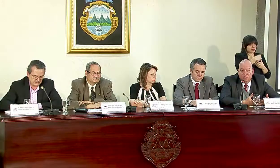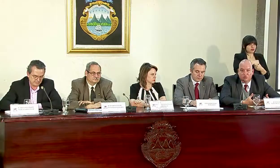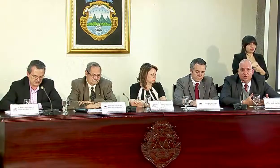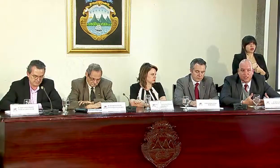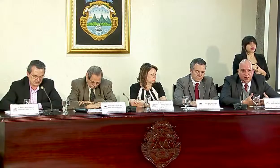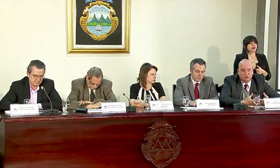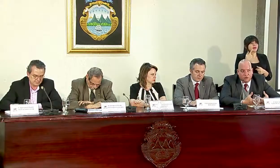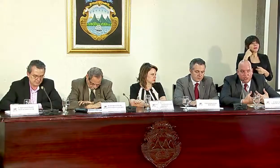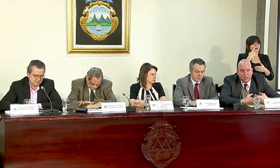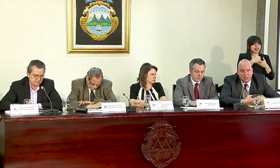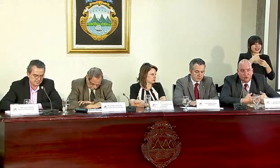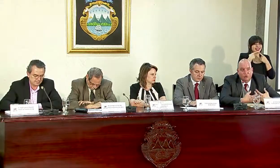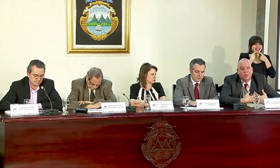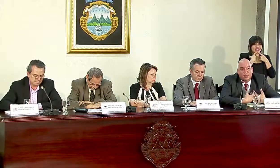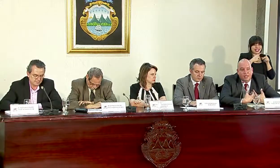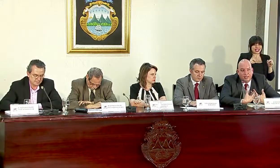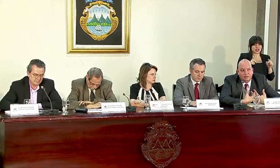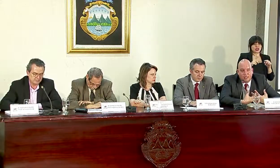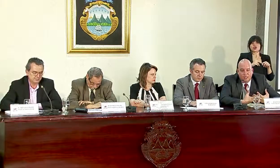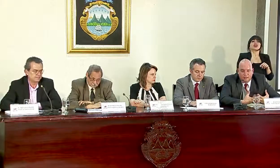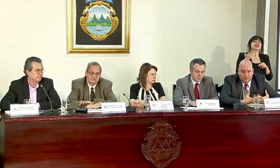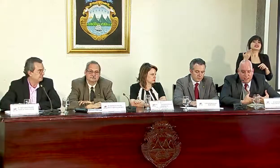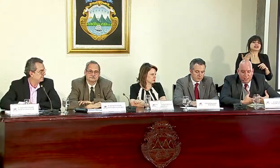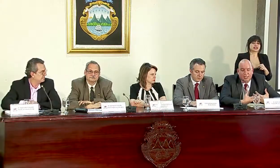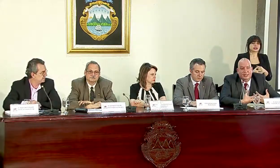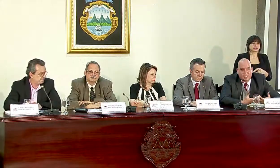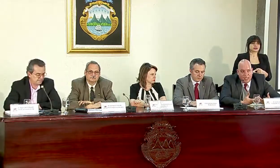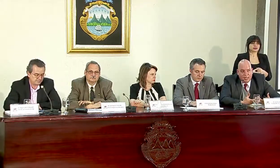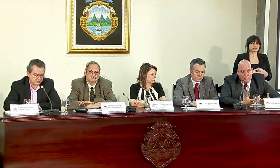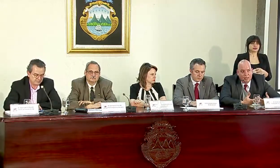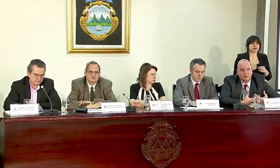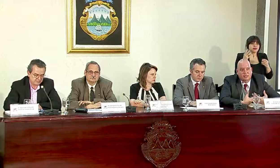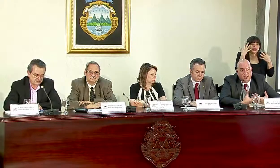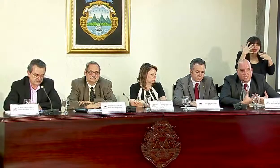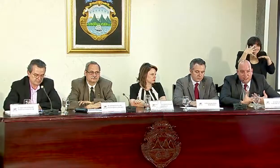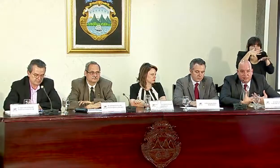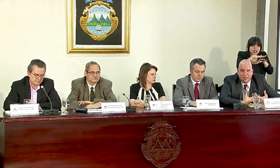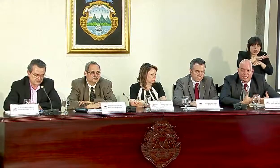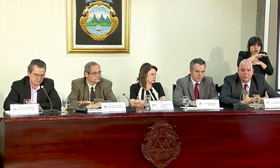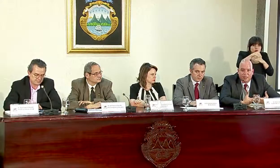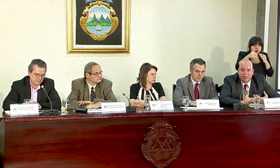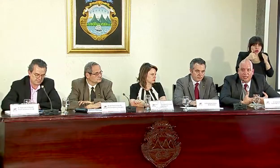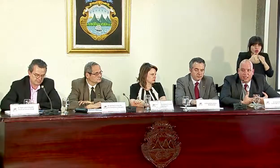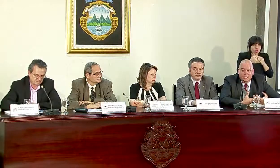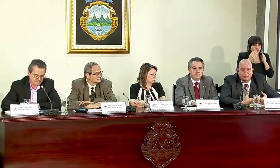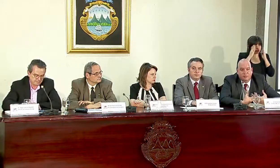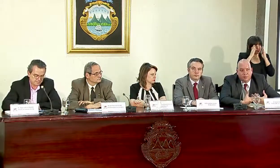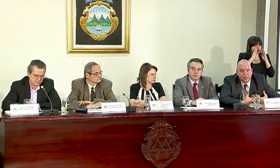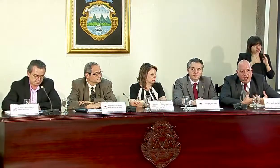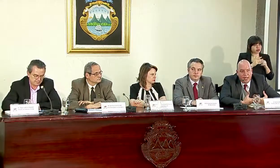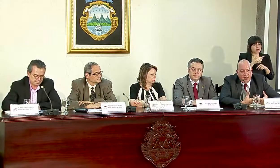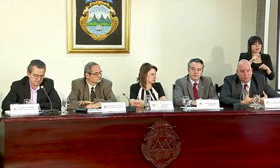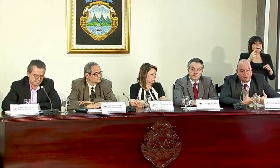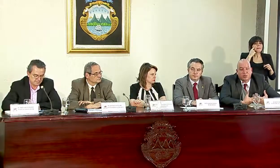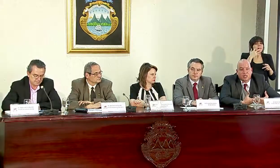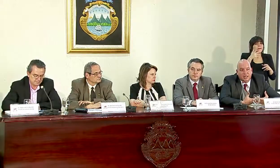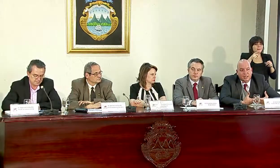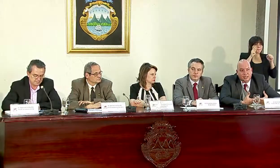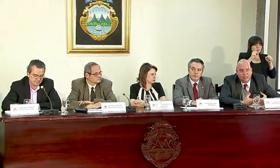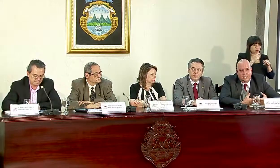solventados dentro del decreto. El decreto es integral, es para que se pueda